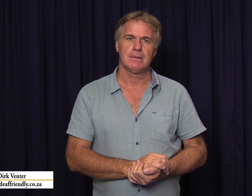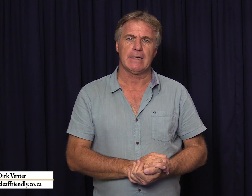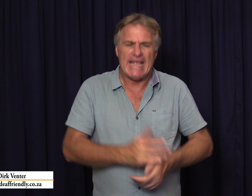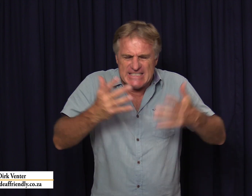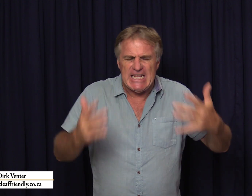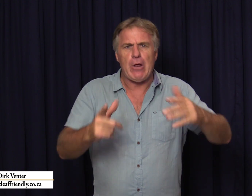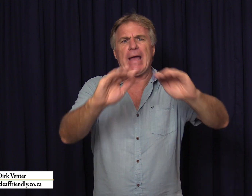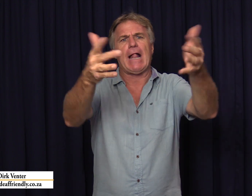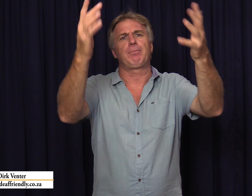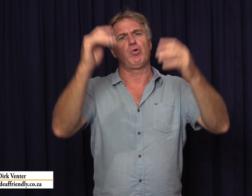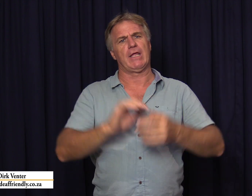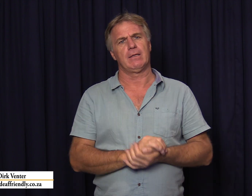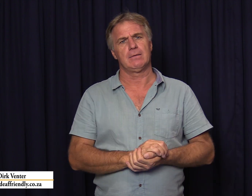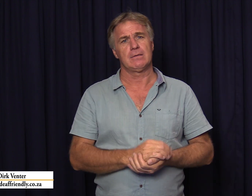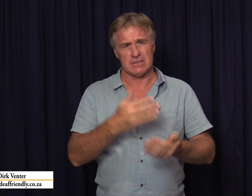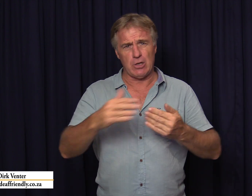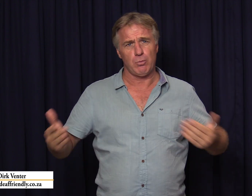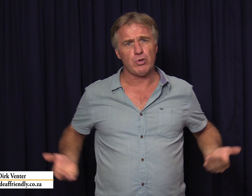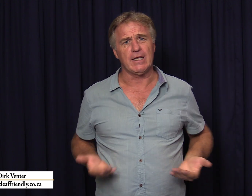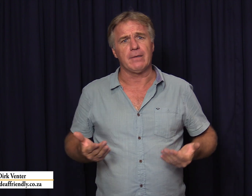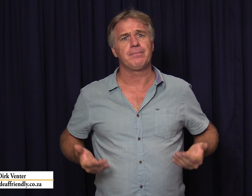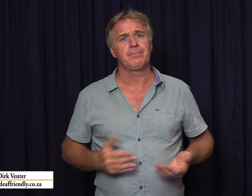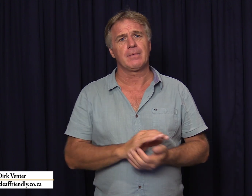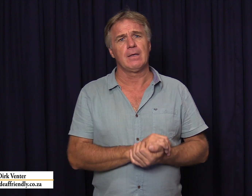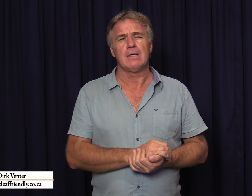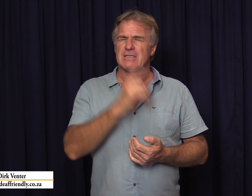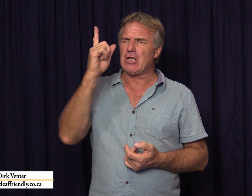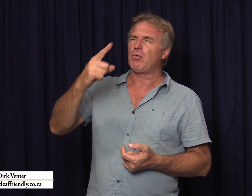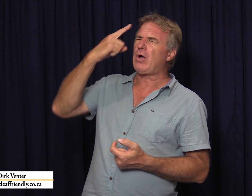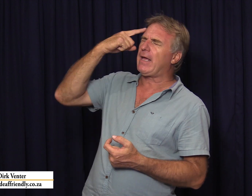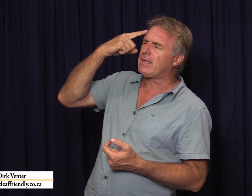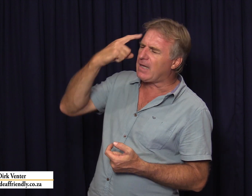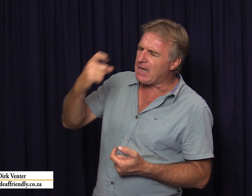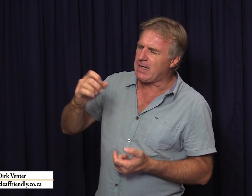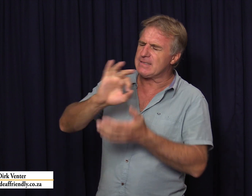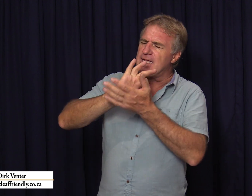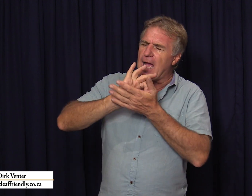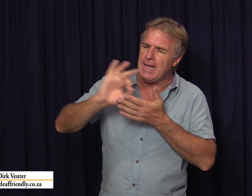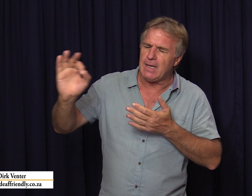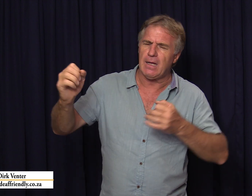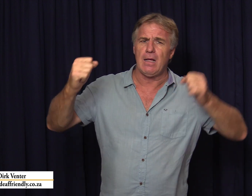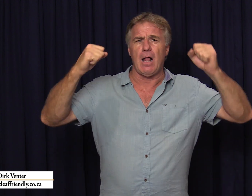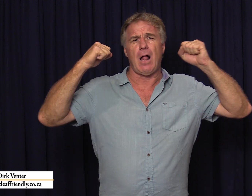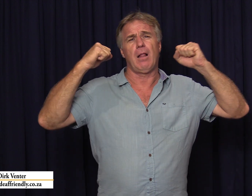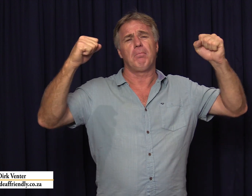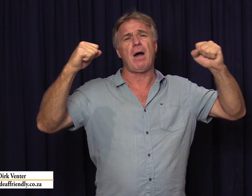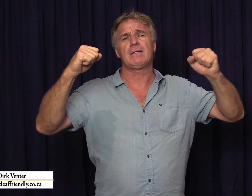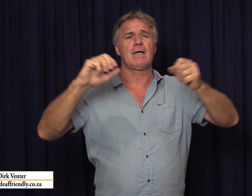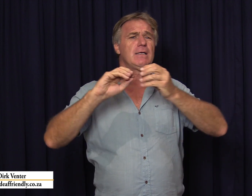en sinne hy help jou nie sal jy om nog dien sal jy om nog erken as die heilige almachtige